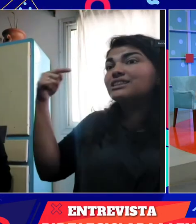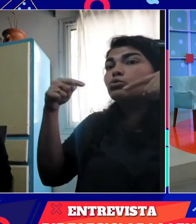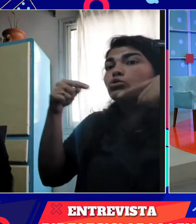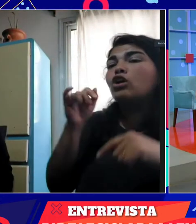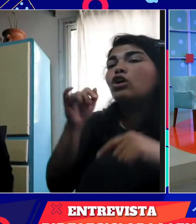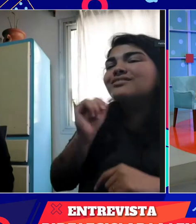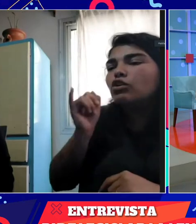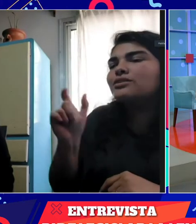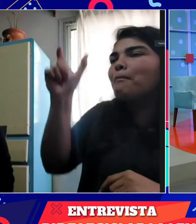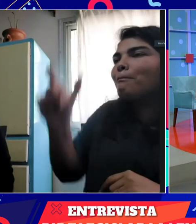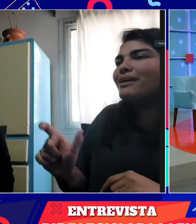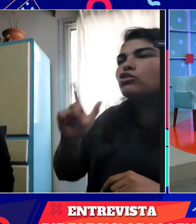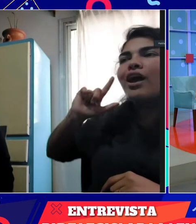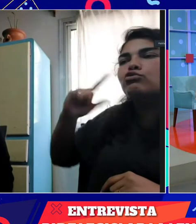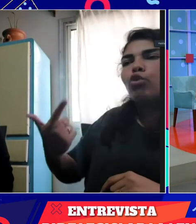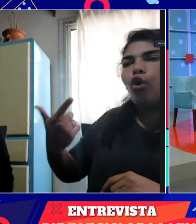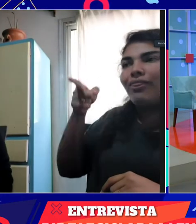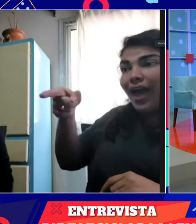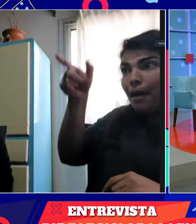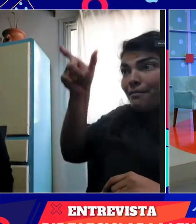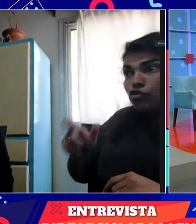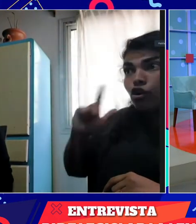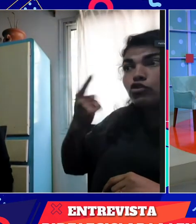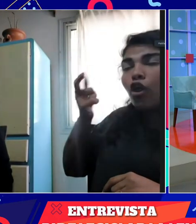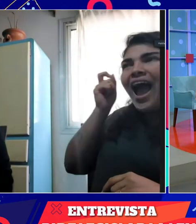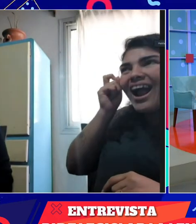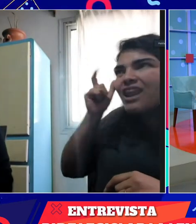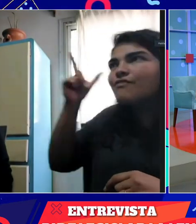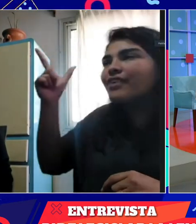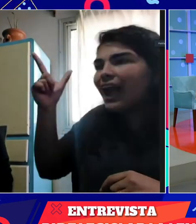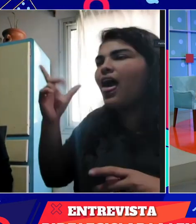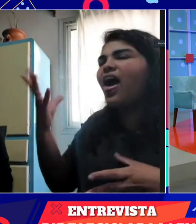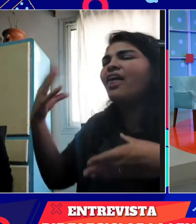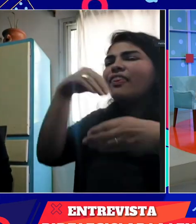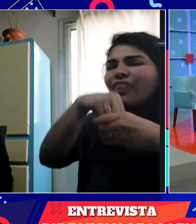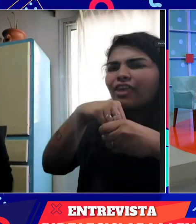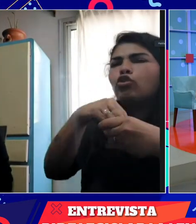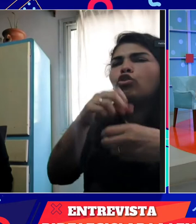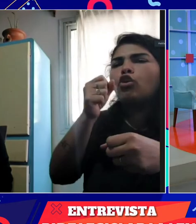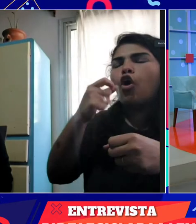Hay muchos lugares e instituciones donde cuentan con personas sordas capacitadas